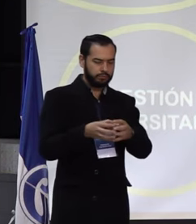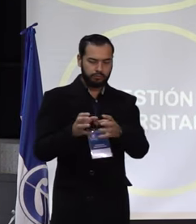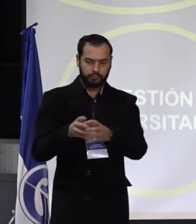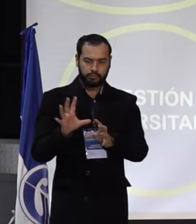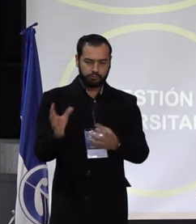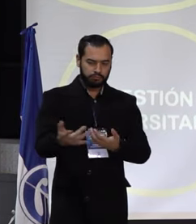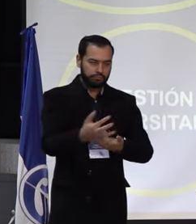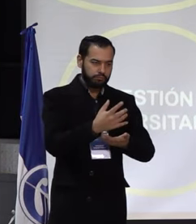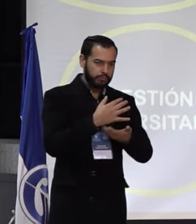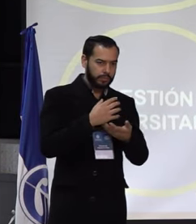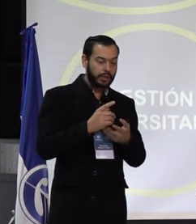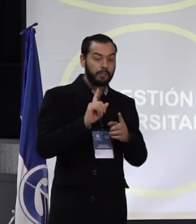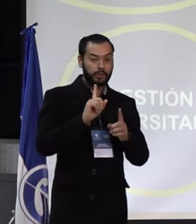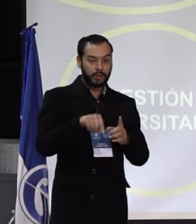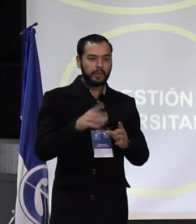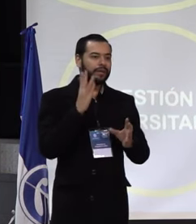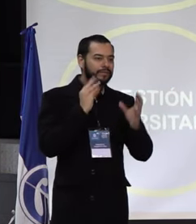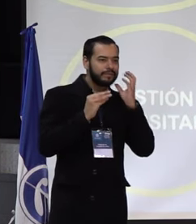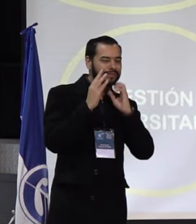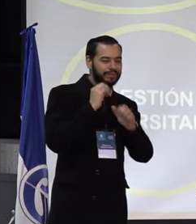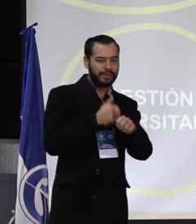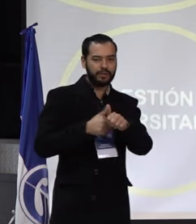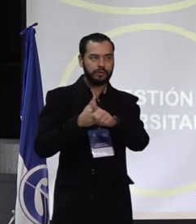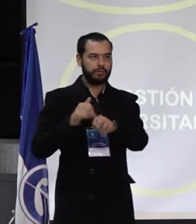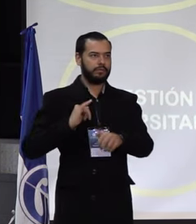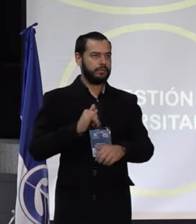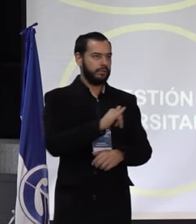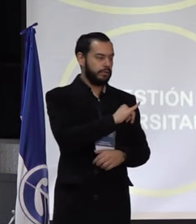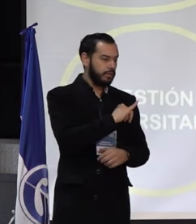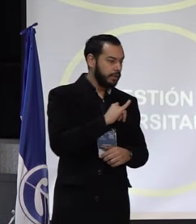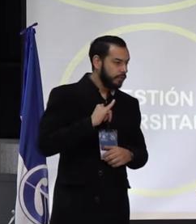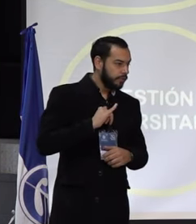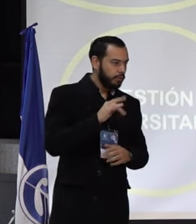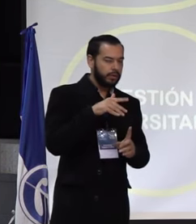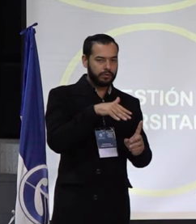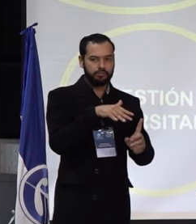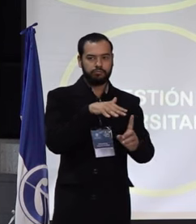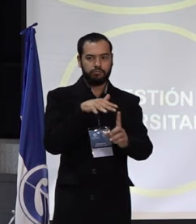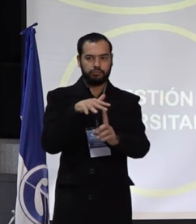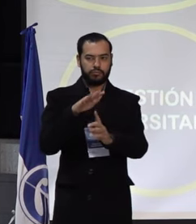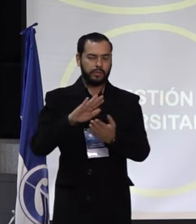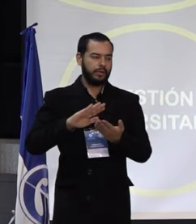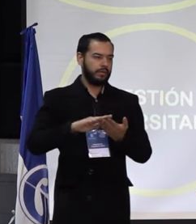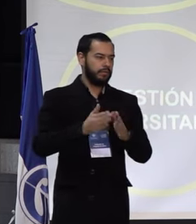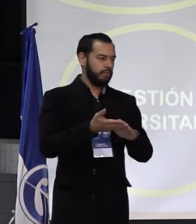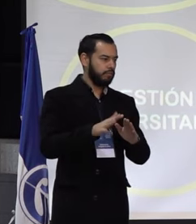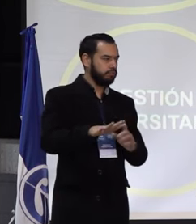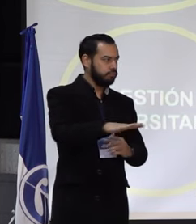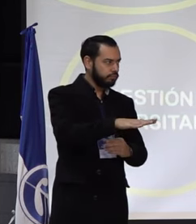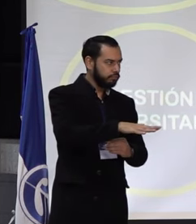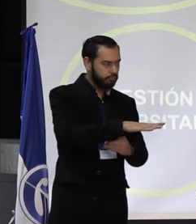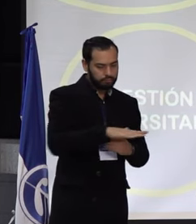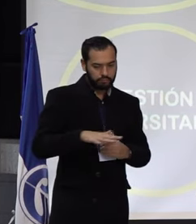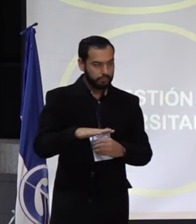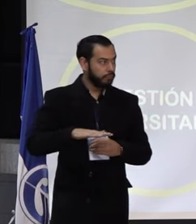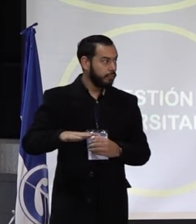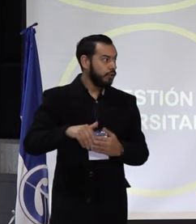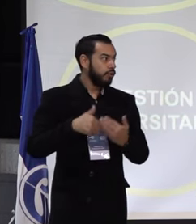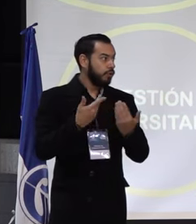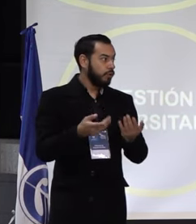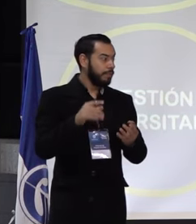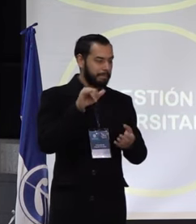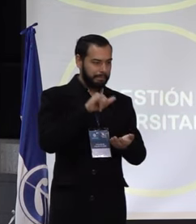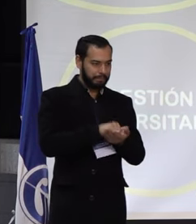también las experiencias individuales de cada uno de los egresados que tiene incidencia en diferentes territorios y cómo desde la misma universidad